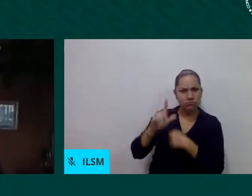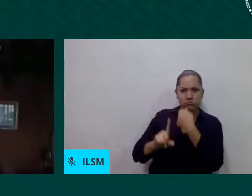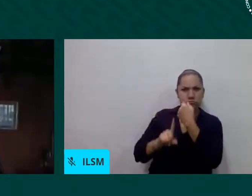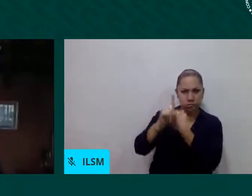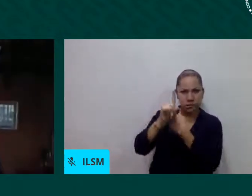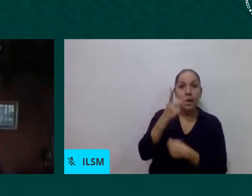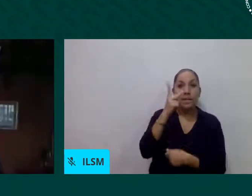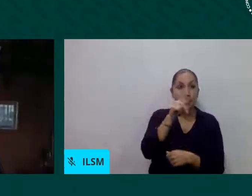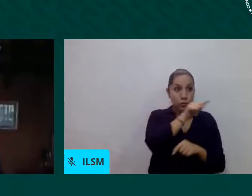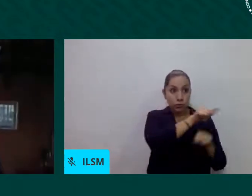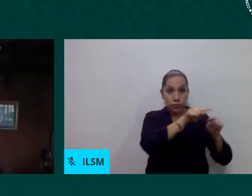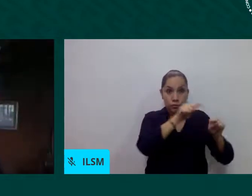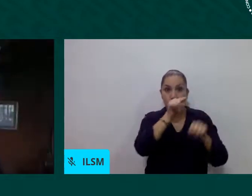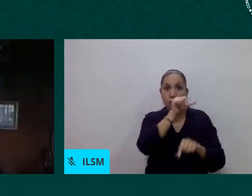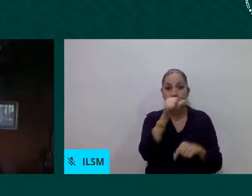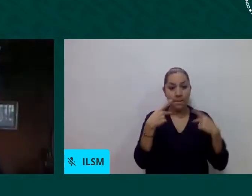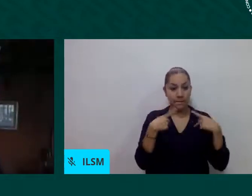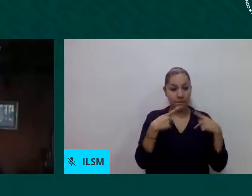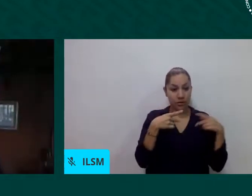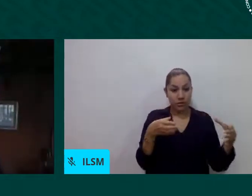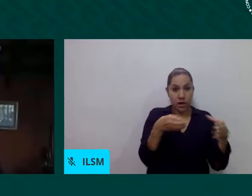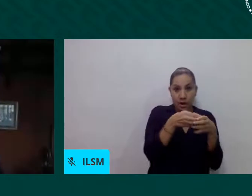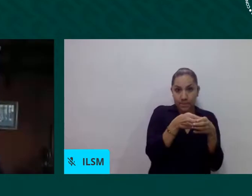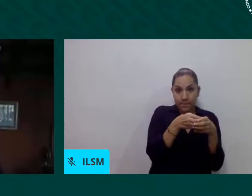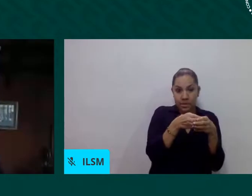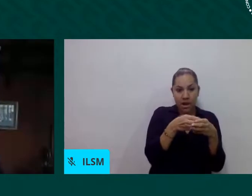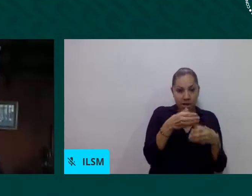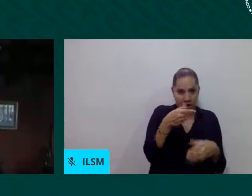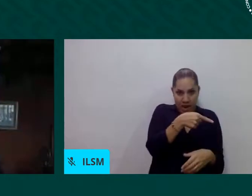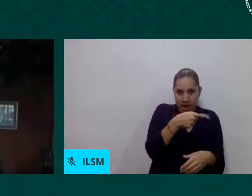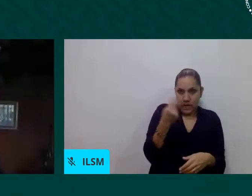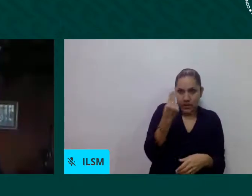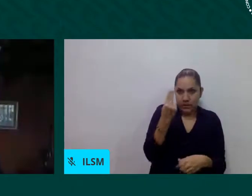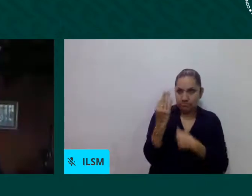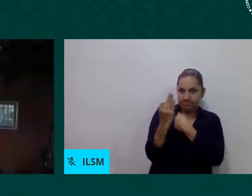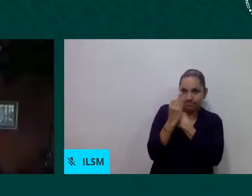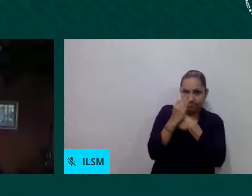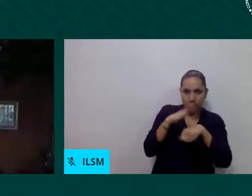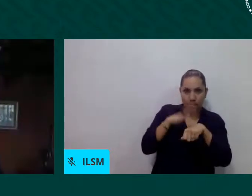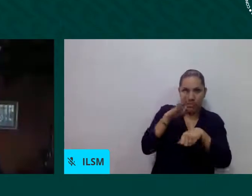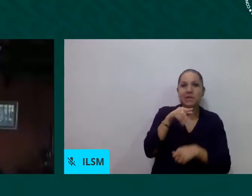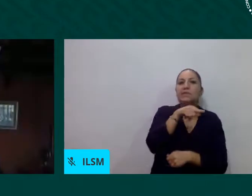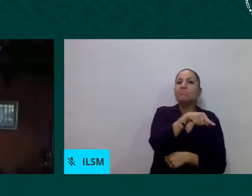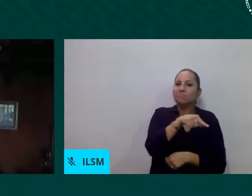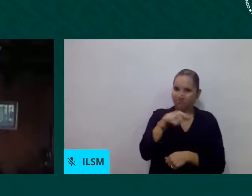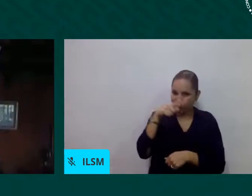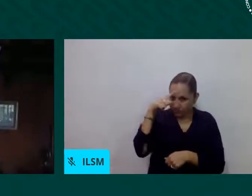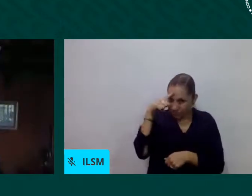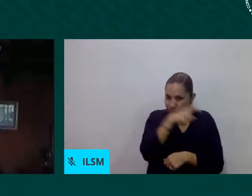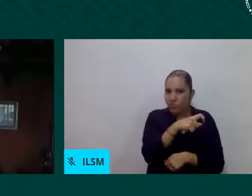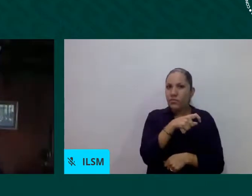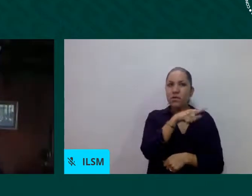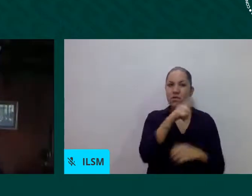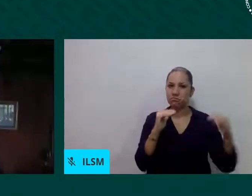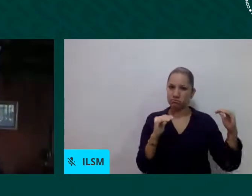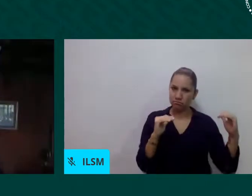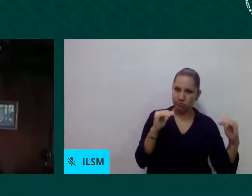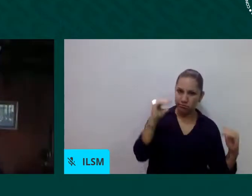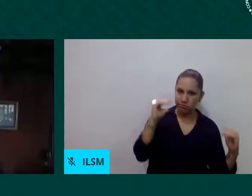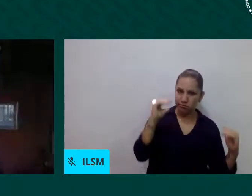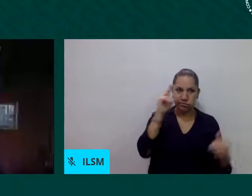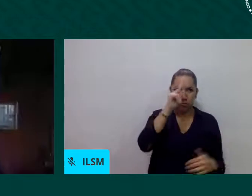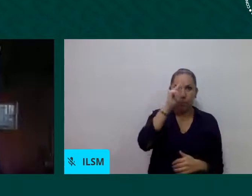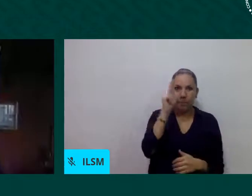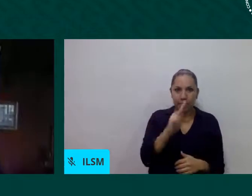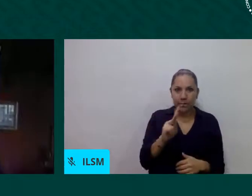y sociales que obviamente profundizan la situación crítica en la que se encuentran. Pero desde que